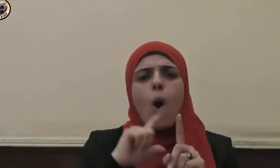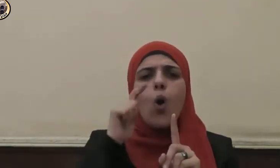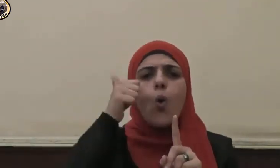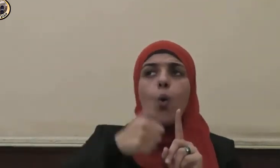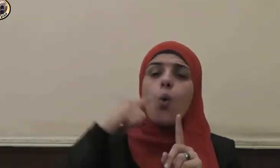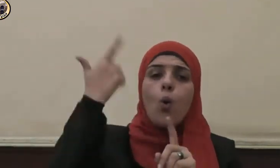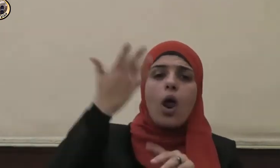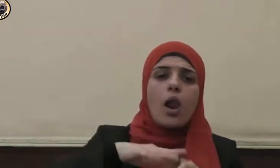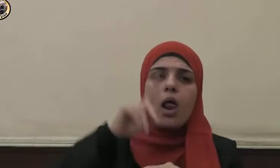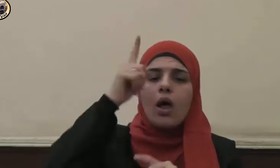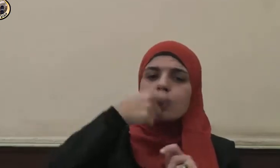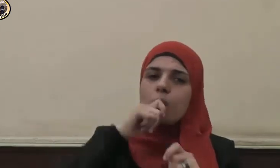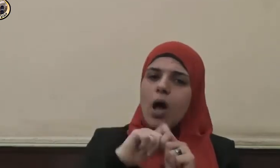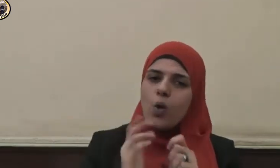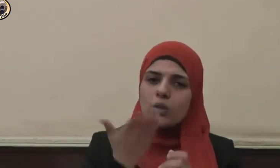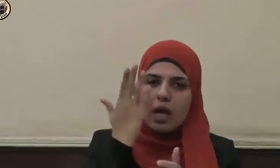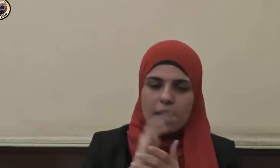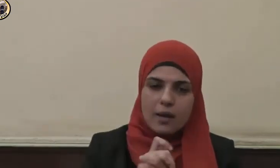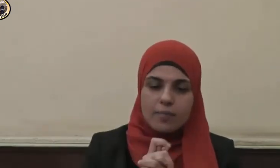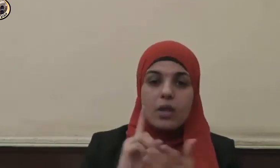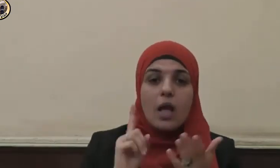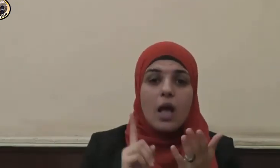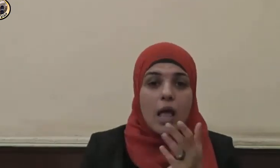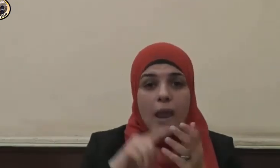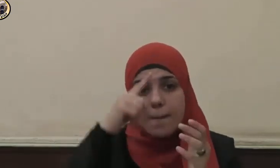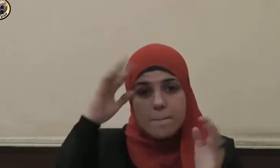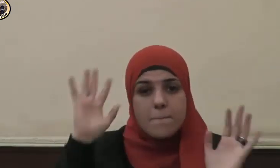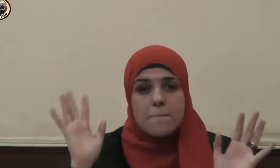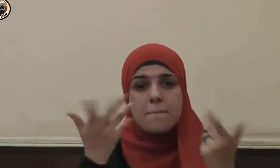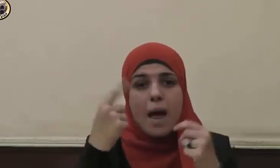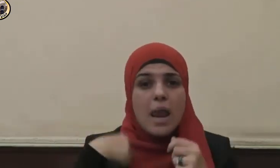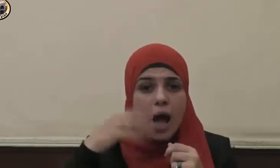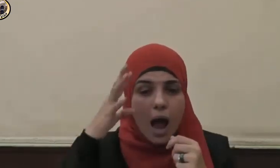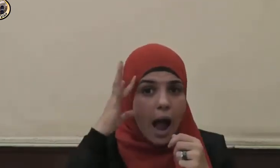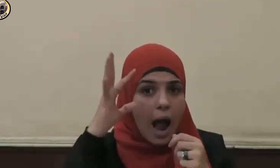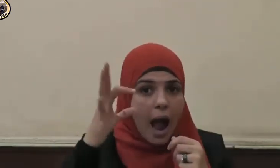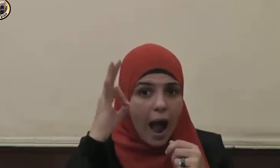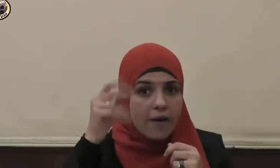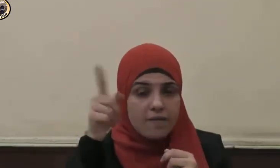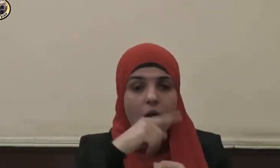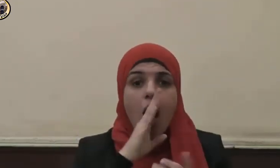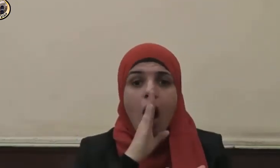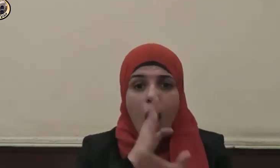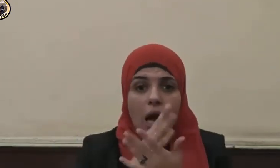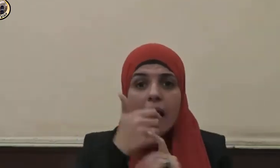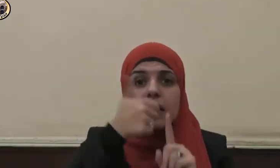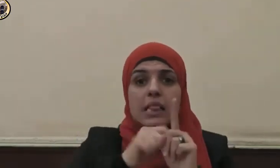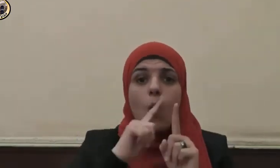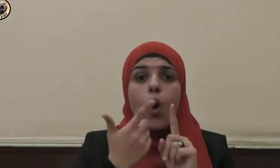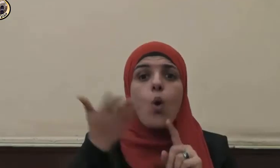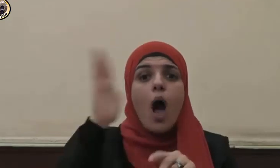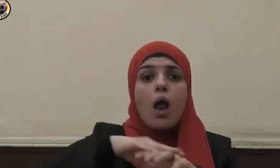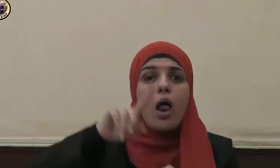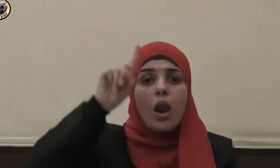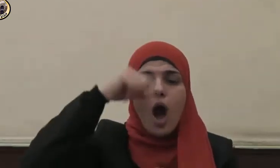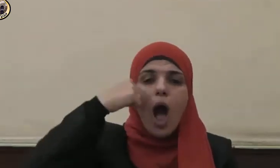وجل فإن من علم حقيقة التوكل اجتهد في الأخذ